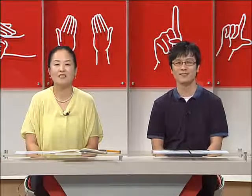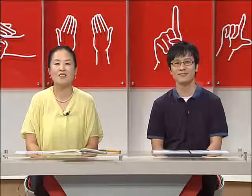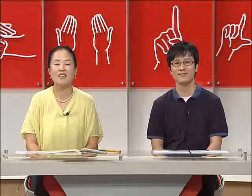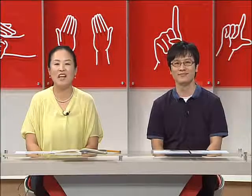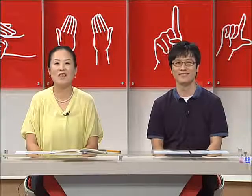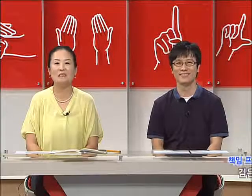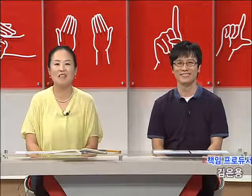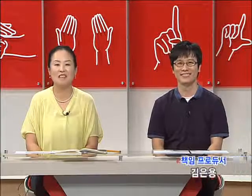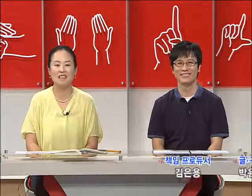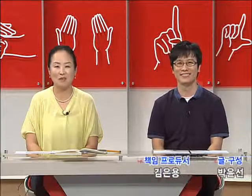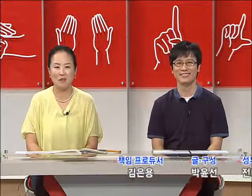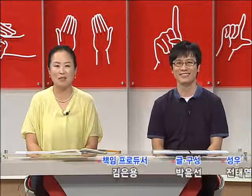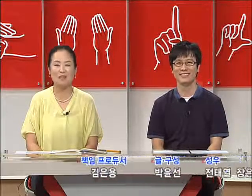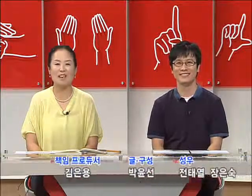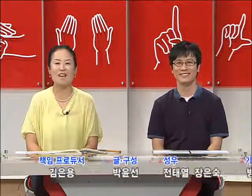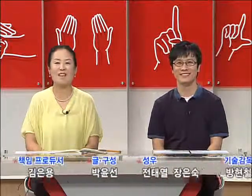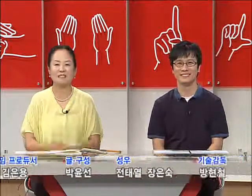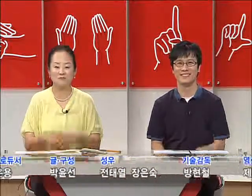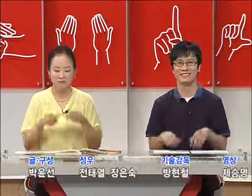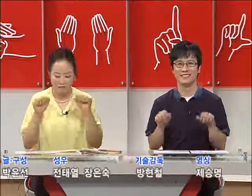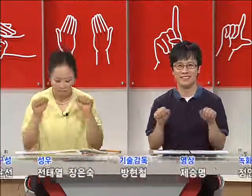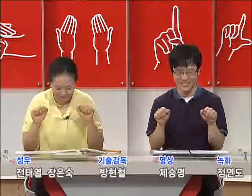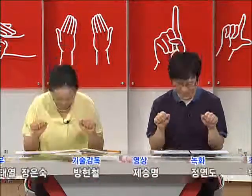자, 저희는 다음 시간에 찾아뵙겠습니다. 감사합니다.